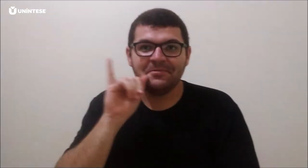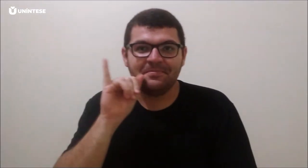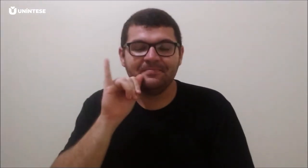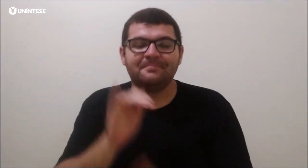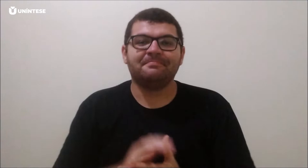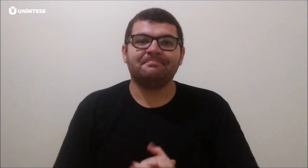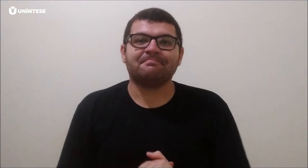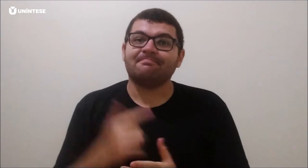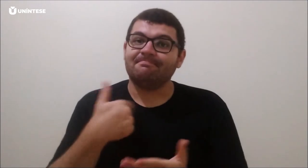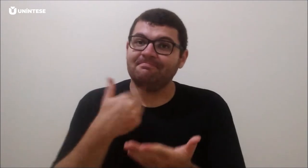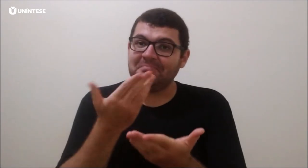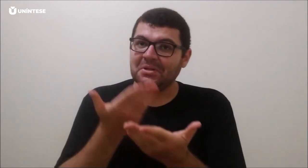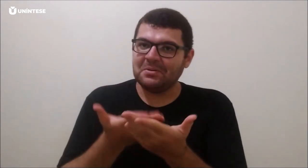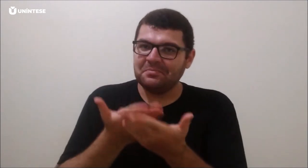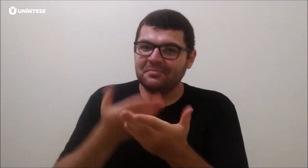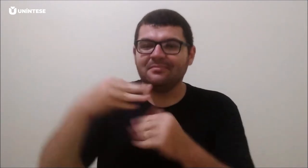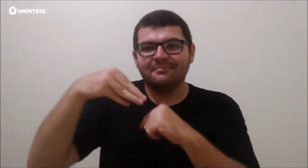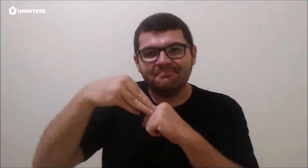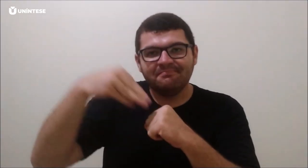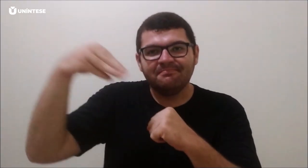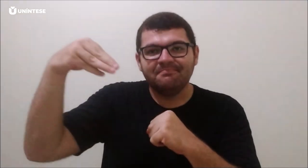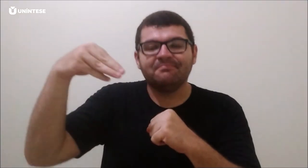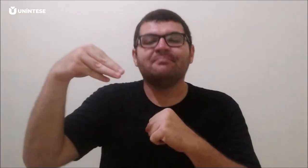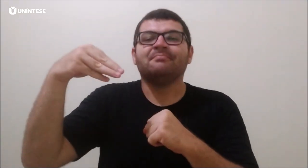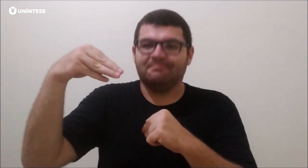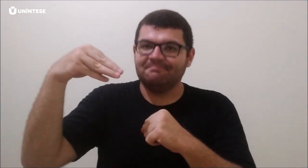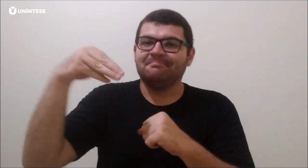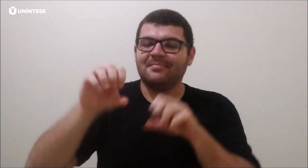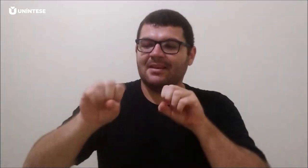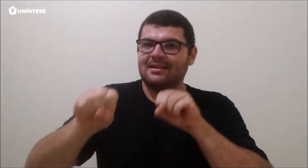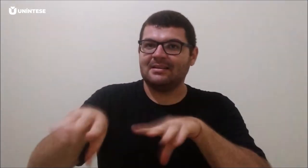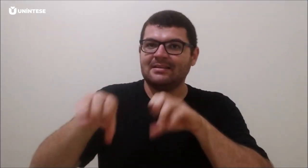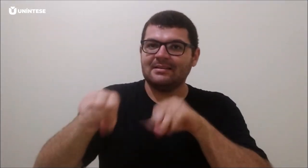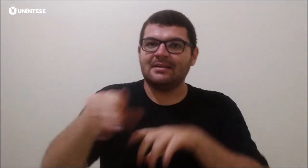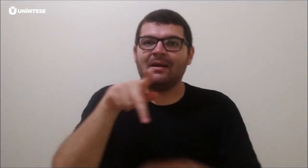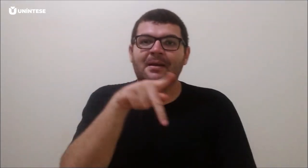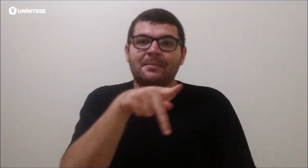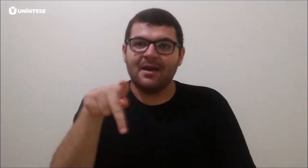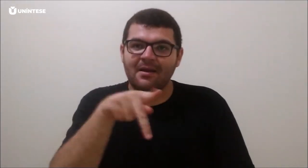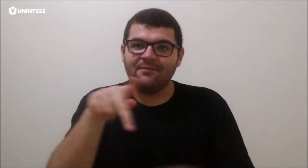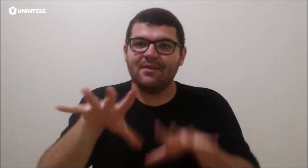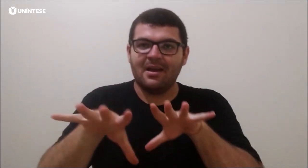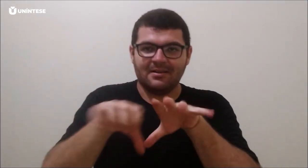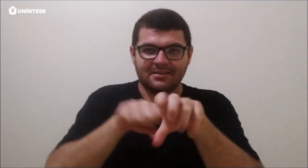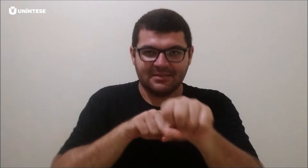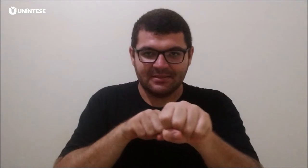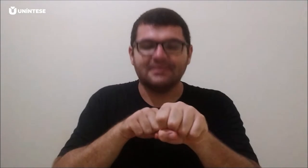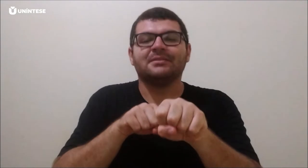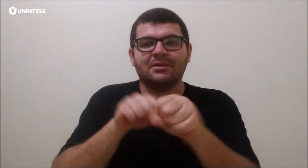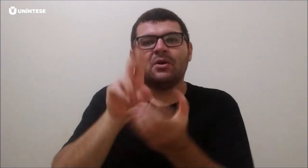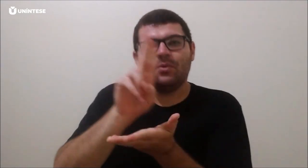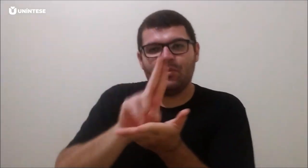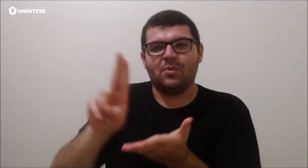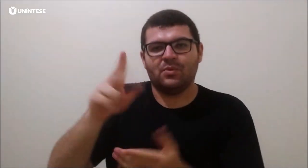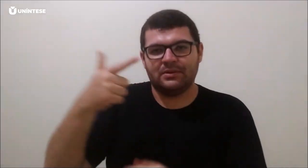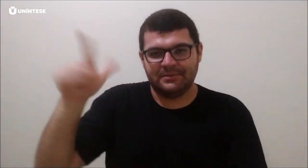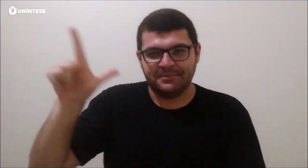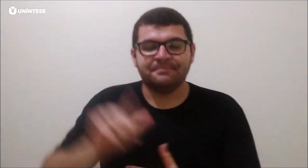Arapiraca. Atualmente, estou cursando mestrado em formação de professores em outra universidade.